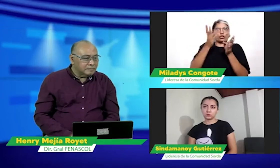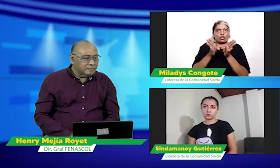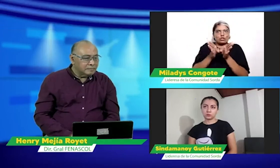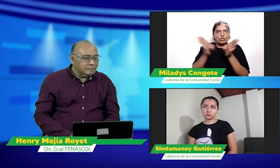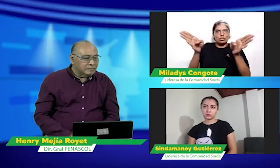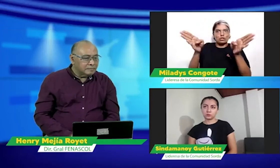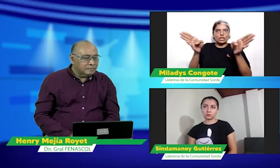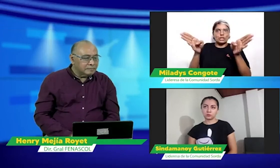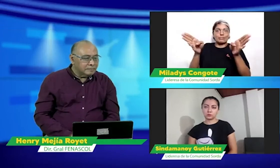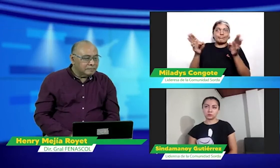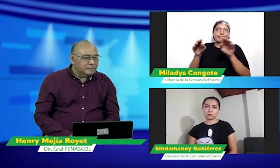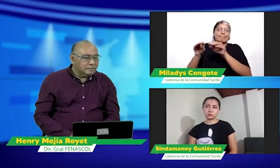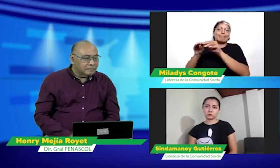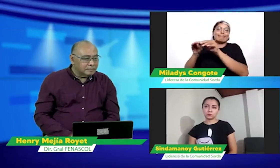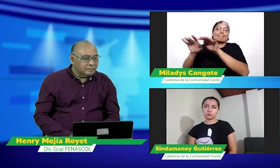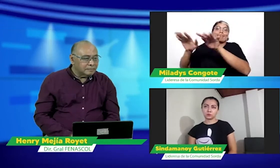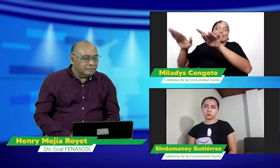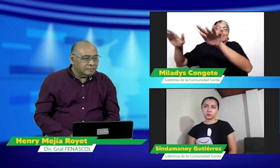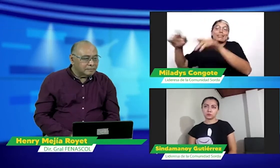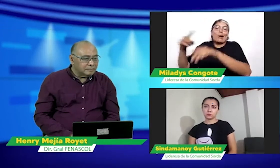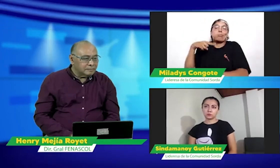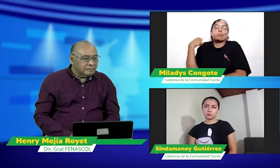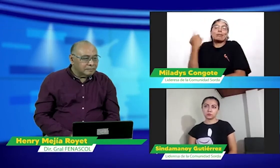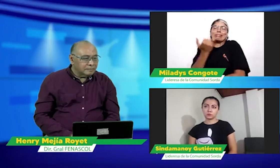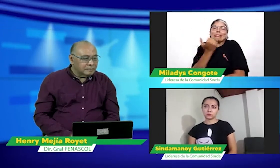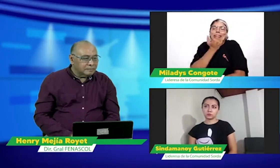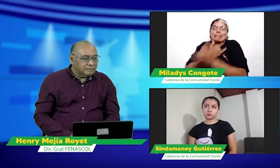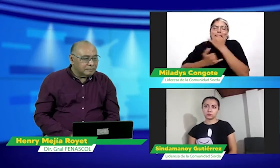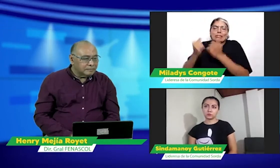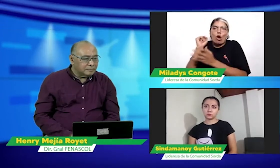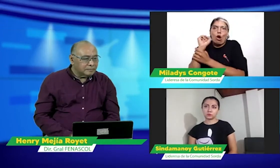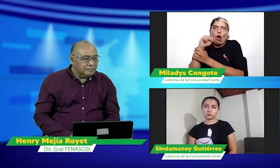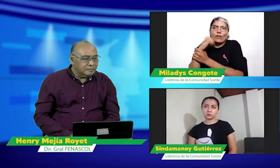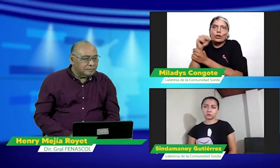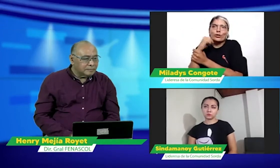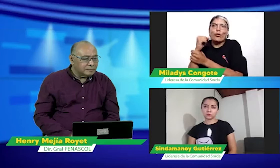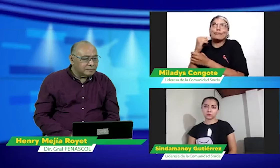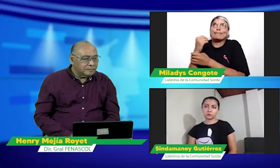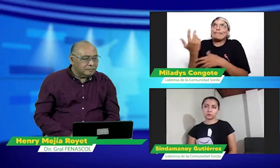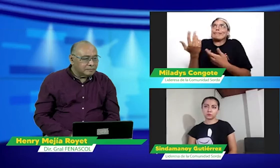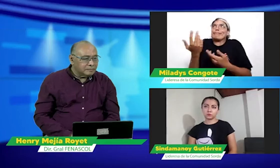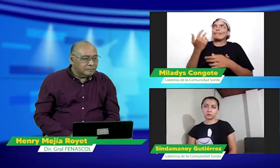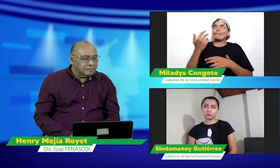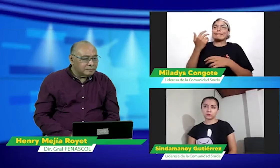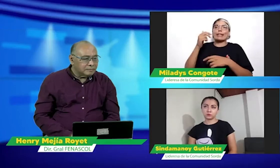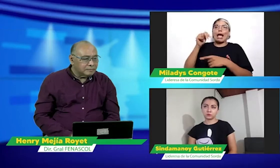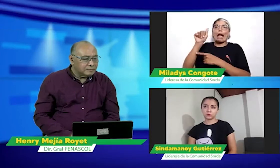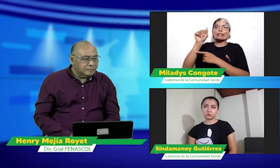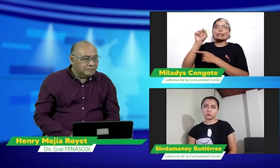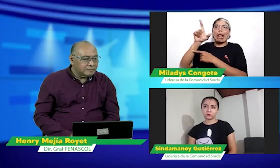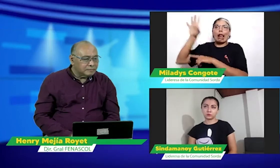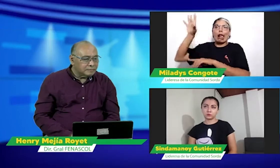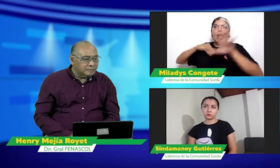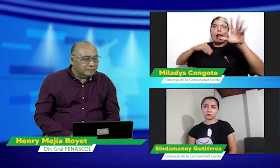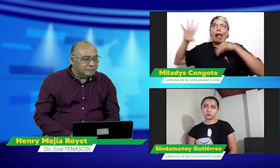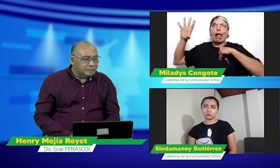a las personas cualificadas entonces hay dos rutas hay muchos errores como dicen en la configuración manual